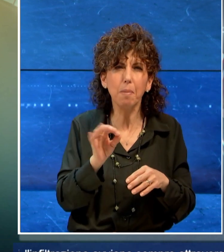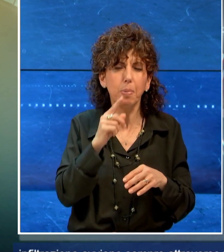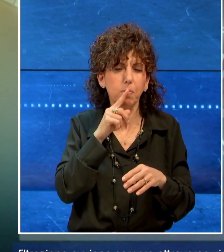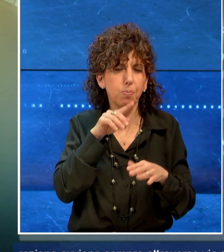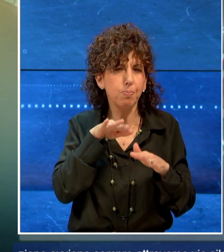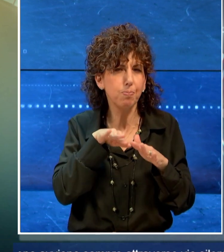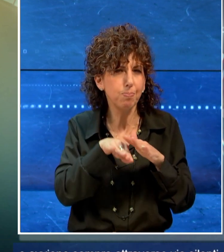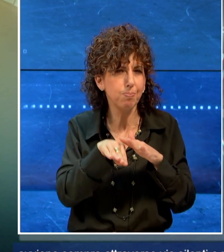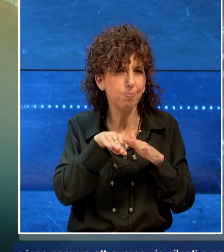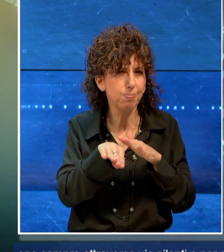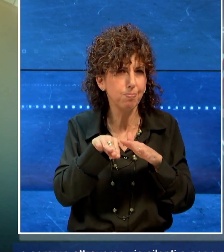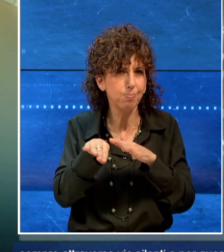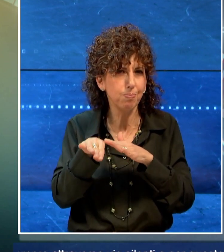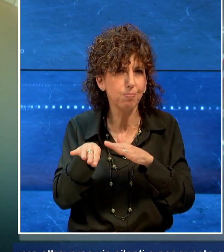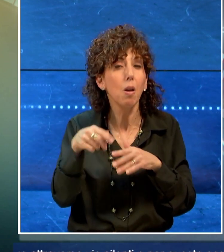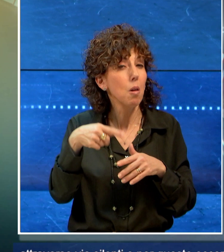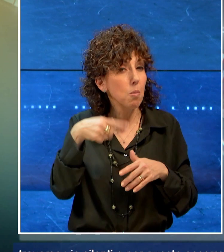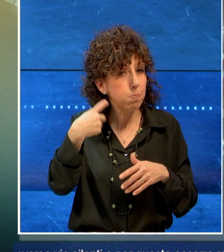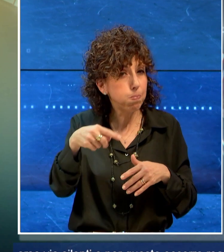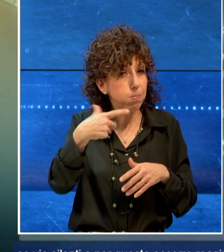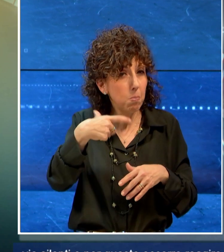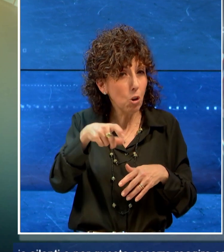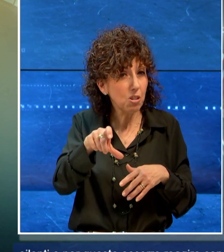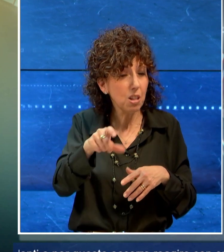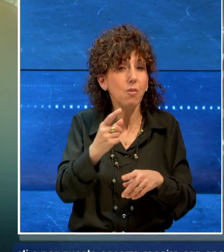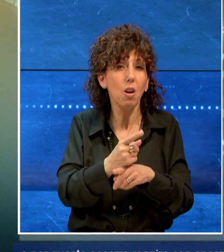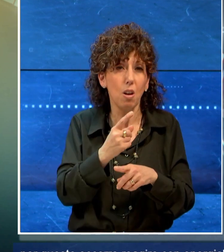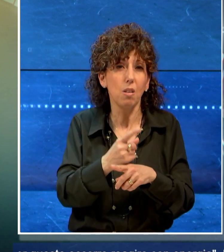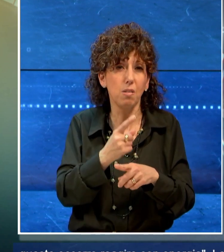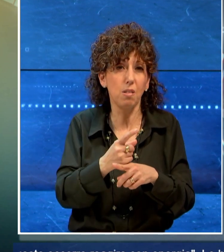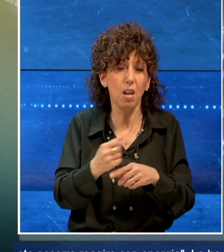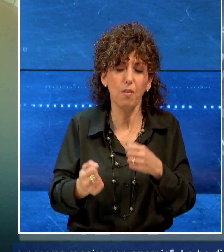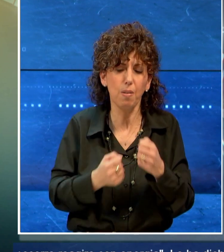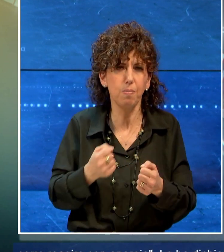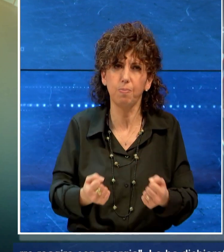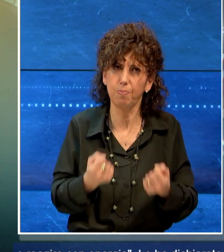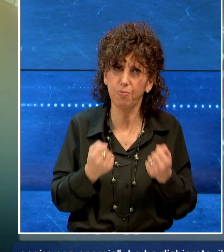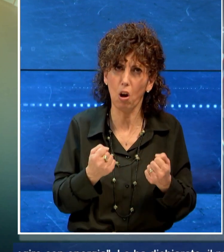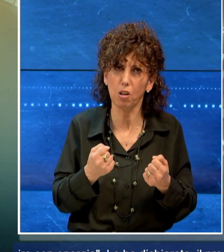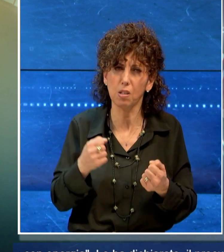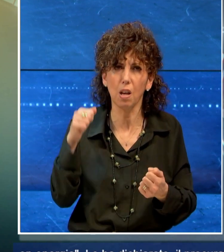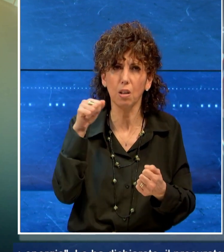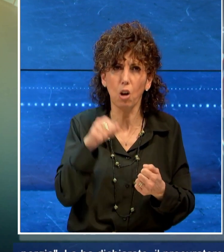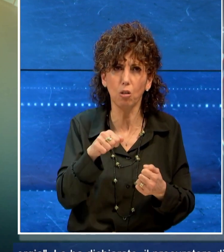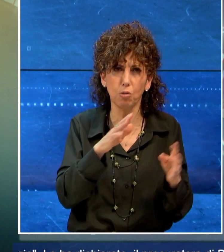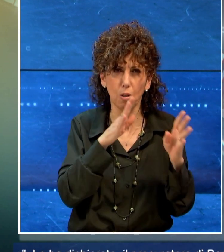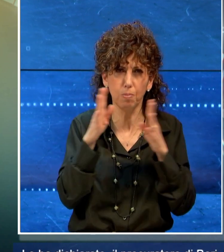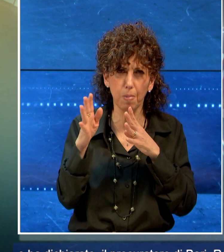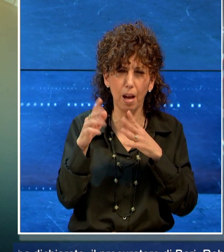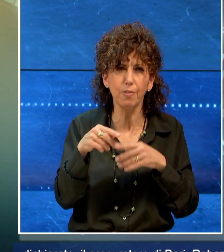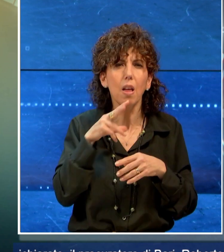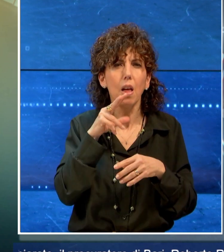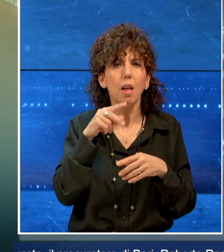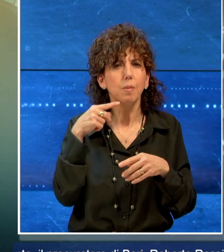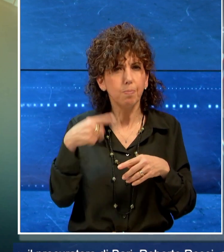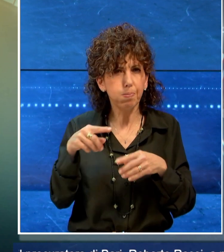silenti e per questo occorre agire con energia. Lo ha dichiarato il procuratore